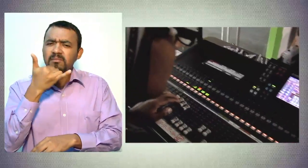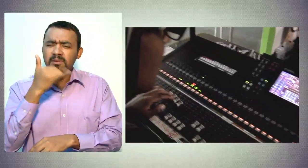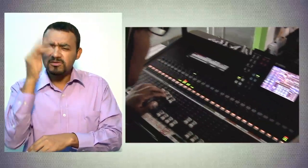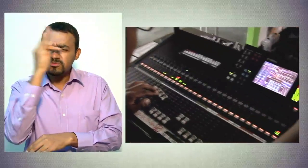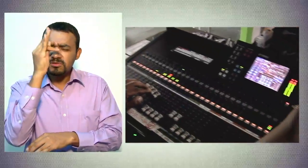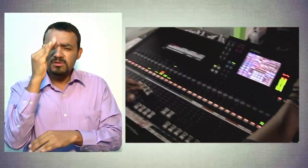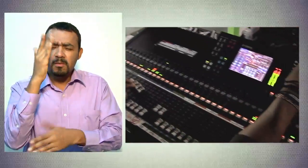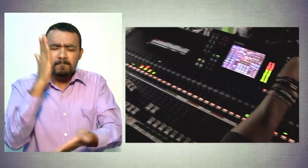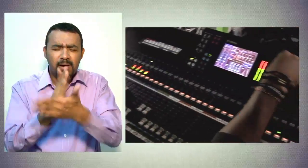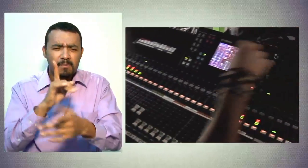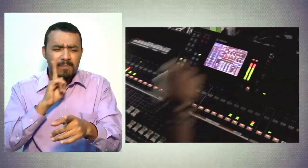ocurrió.